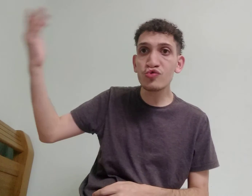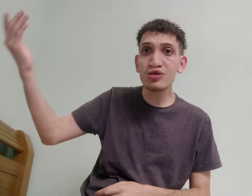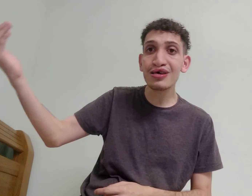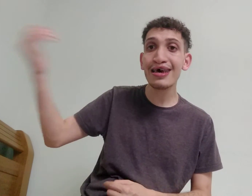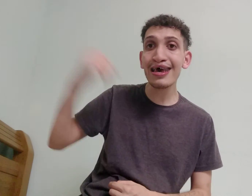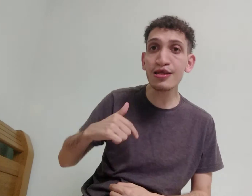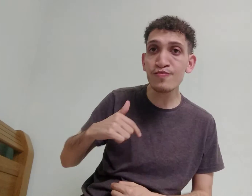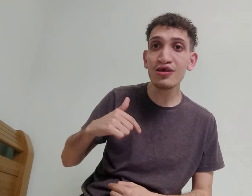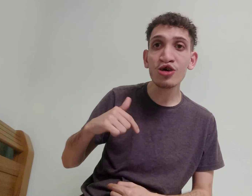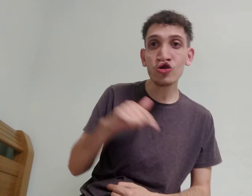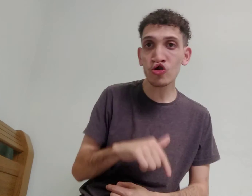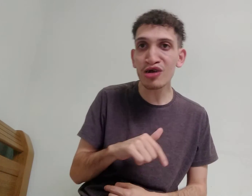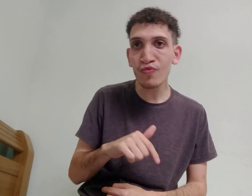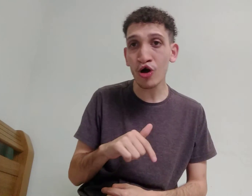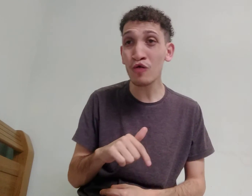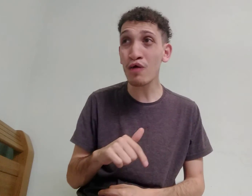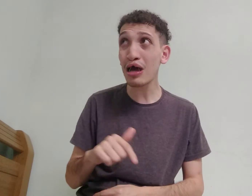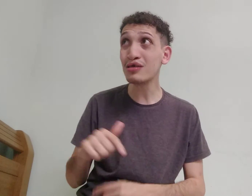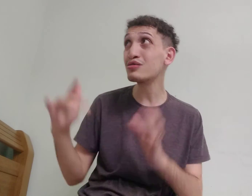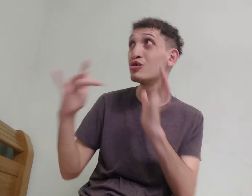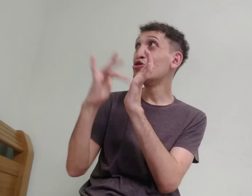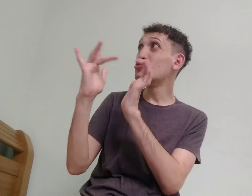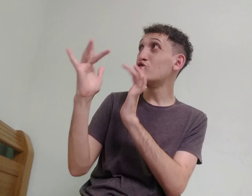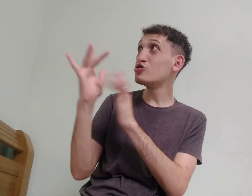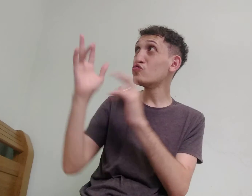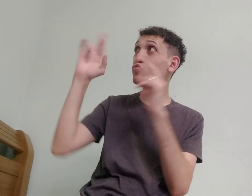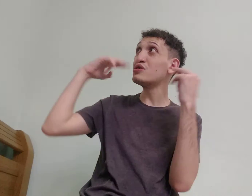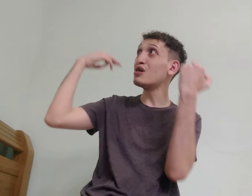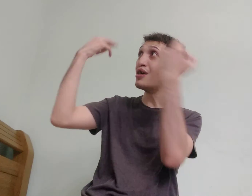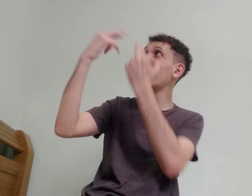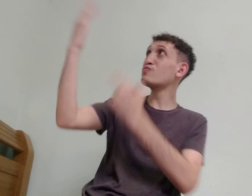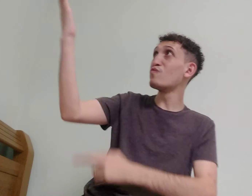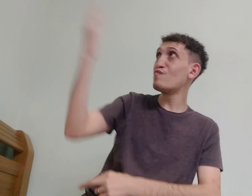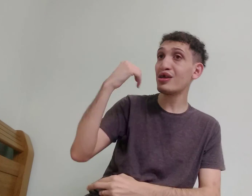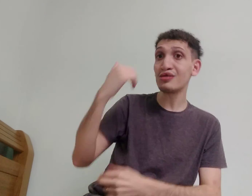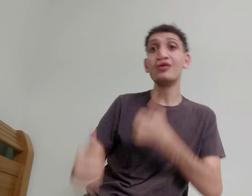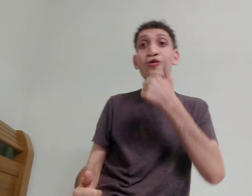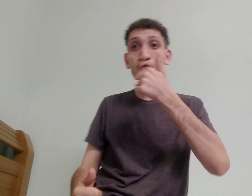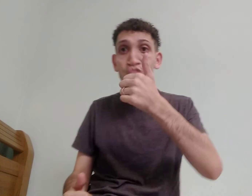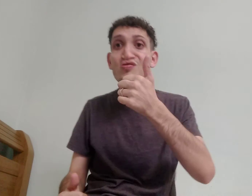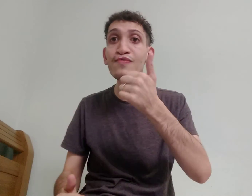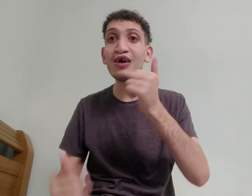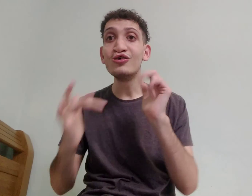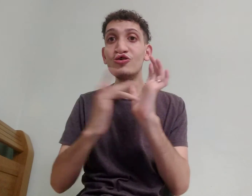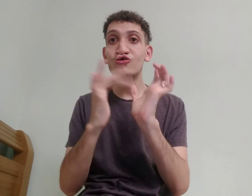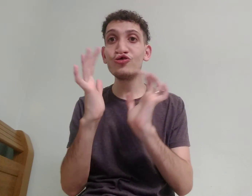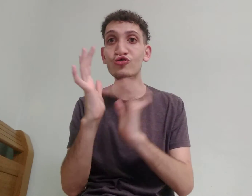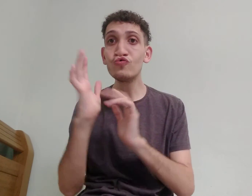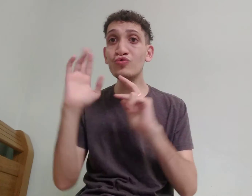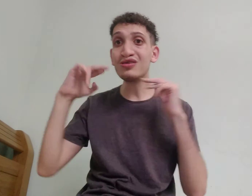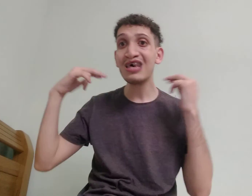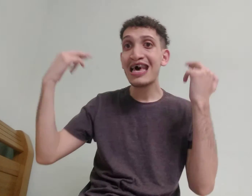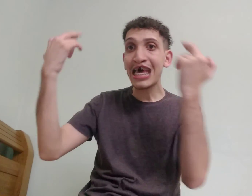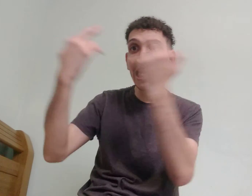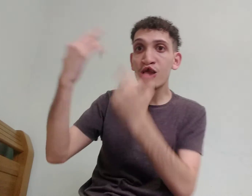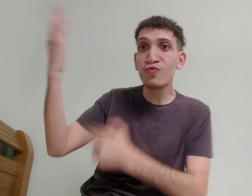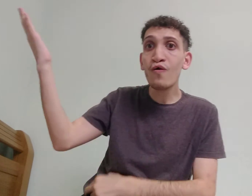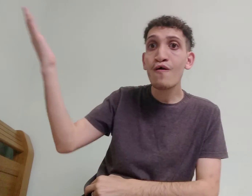reine, sobre nós, quero falar assim, Jesus, reino, vem, o menino, Jesus reino, vem,